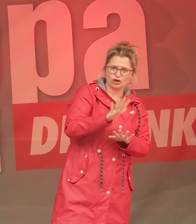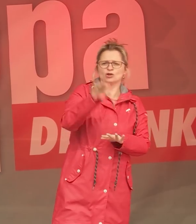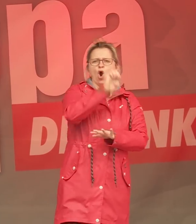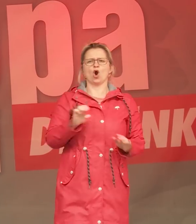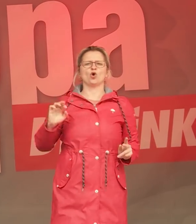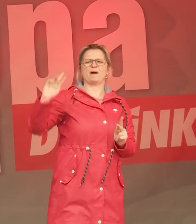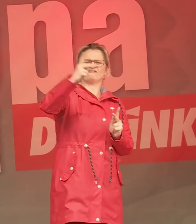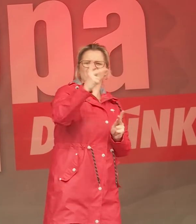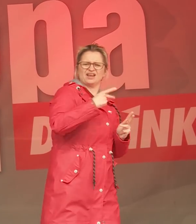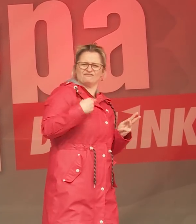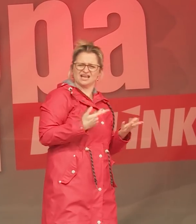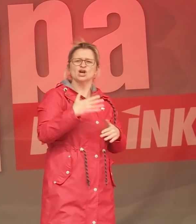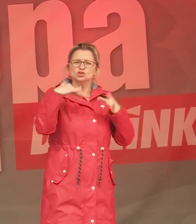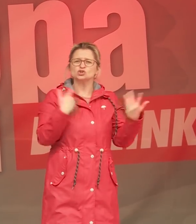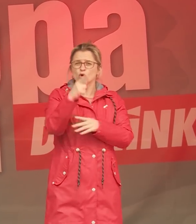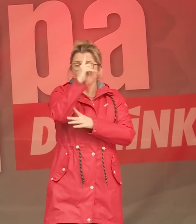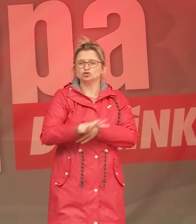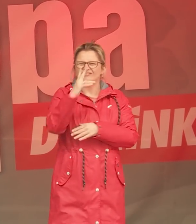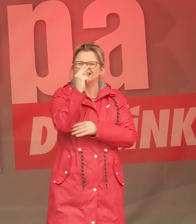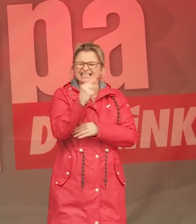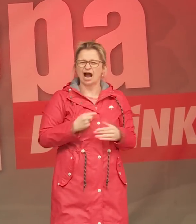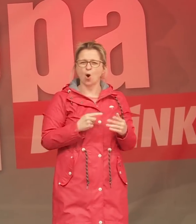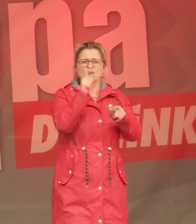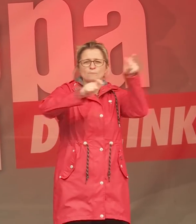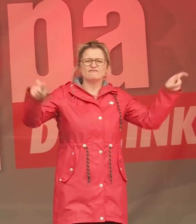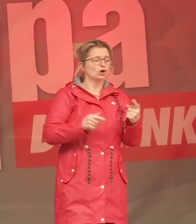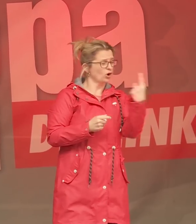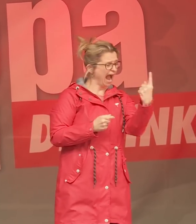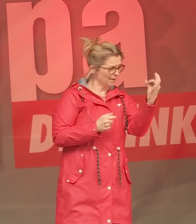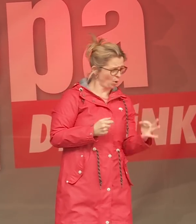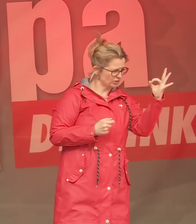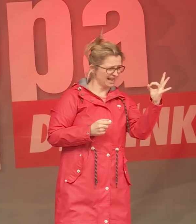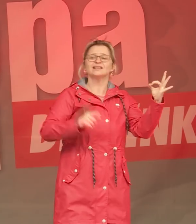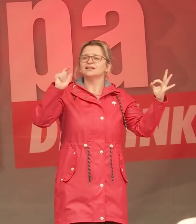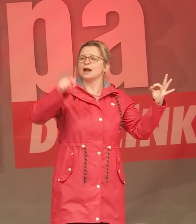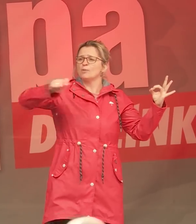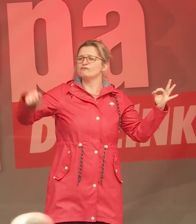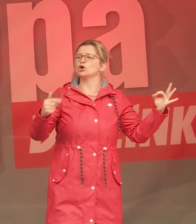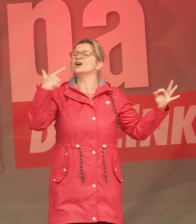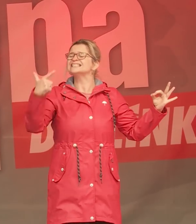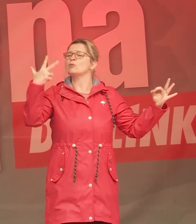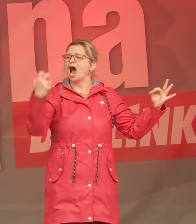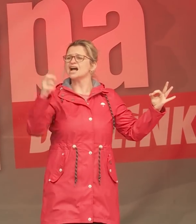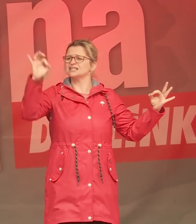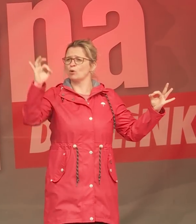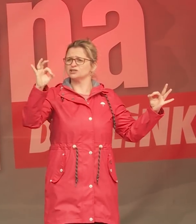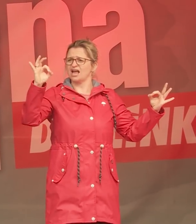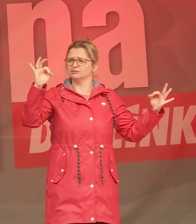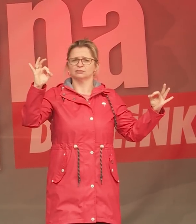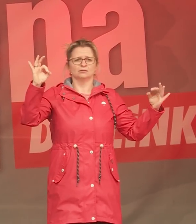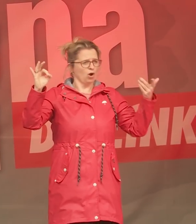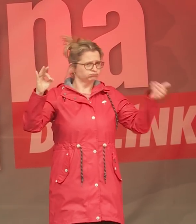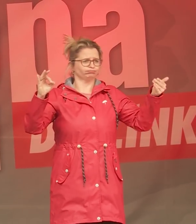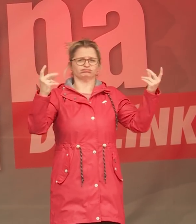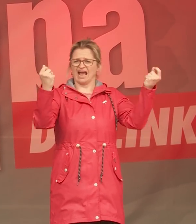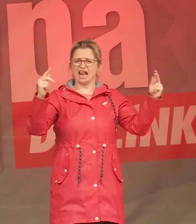In Deutschland besitzt das reichste 1% so viel wie 87% der Bevölkerung. Und gucken wir uns die Entwicklung